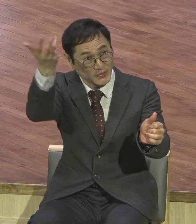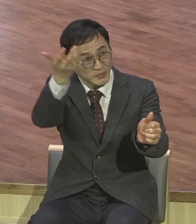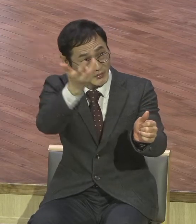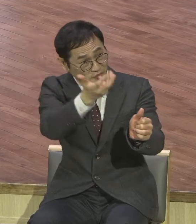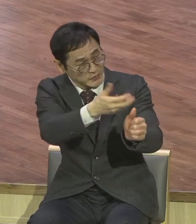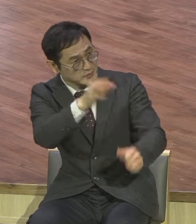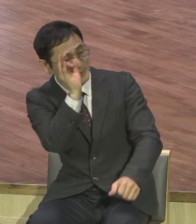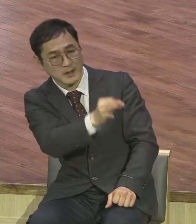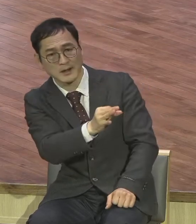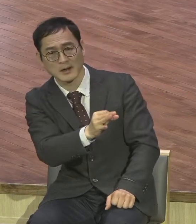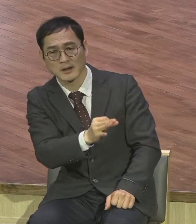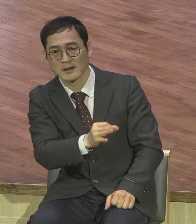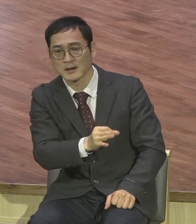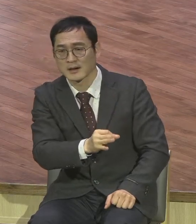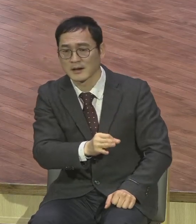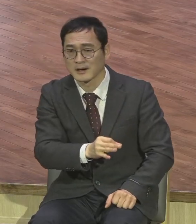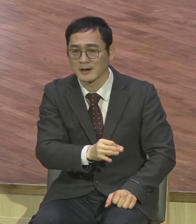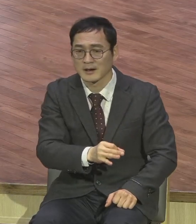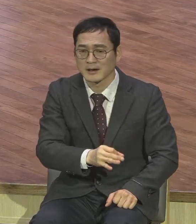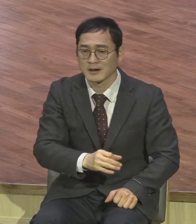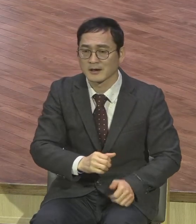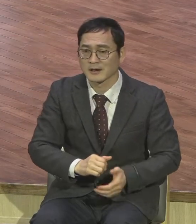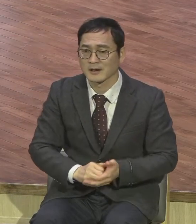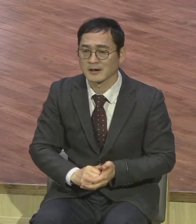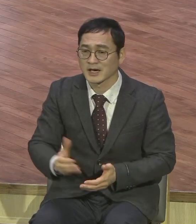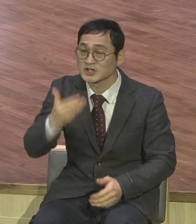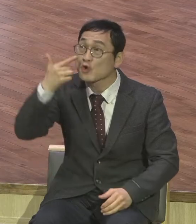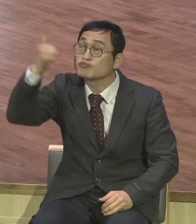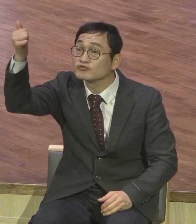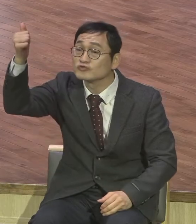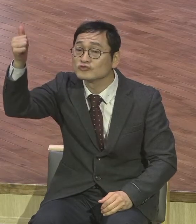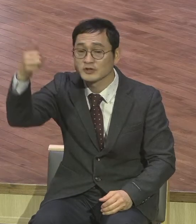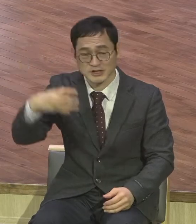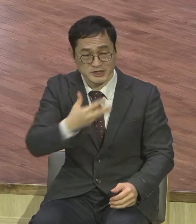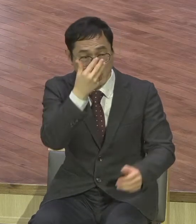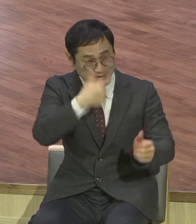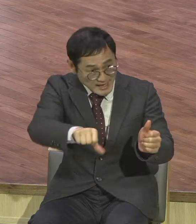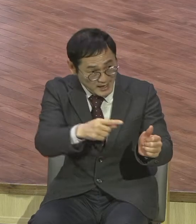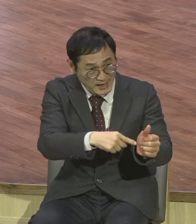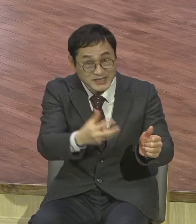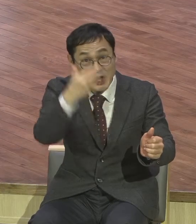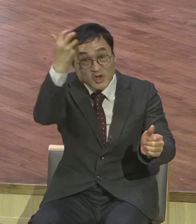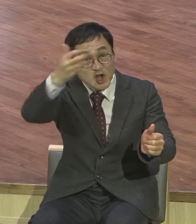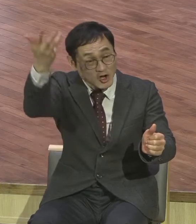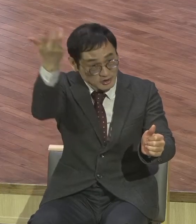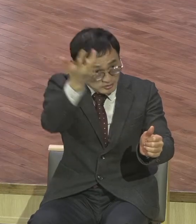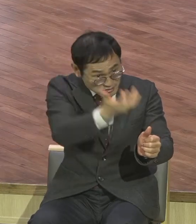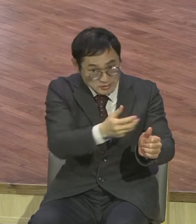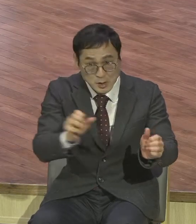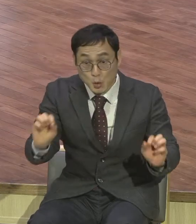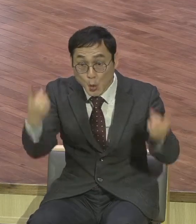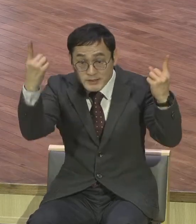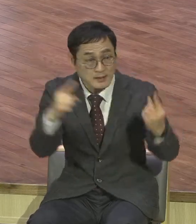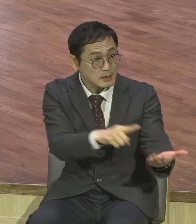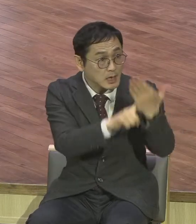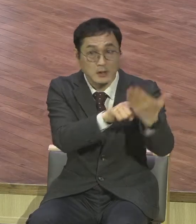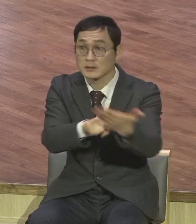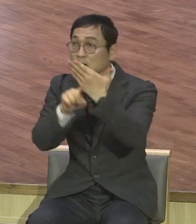성자 성령이 한 번에 딱 한 장면이 이 장면밖에 없어요. 성부수자 성령이 동시에 그렇게